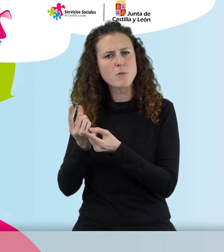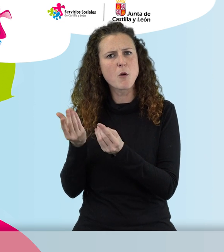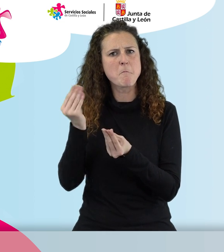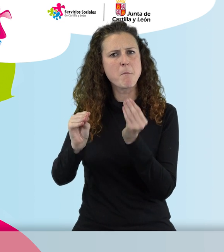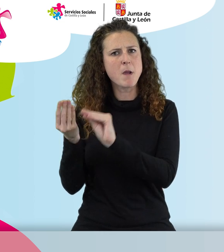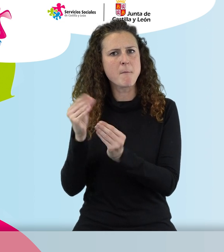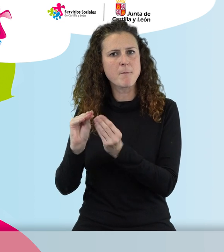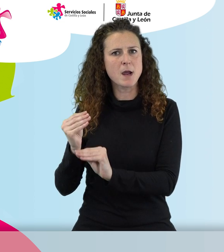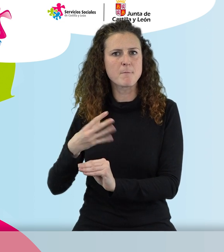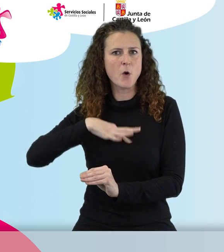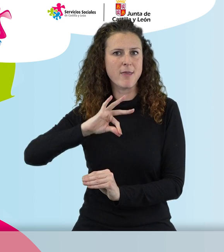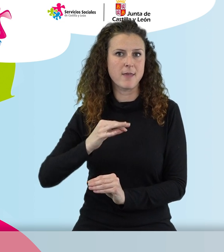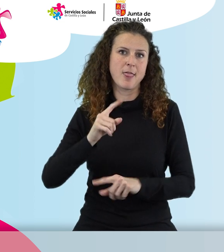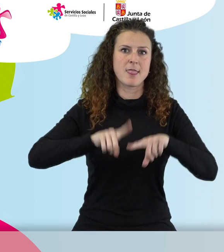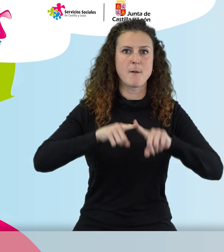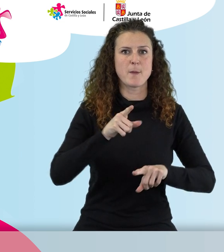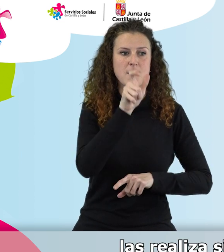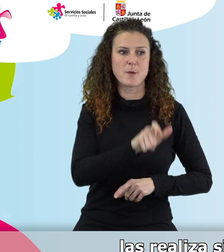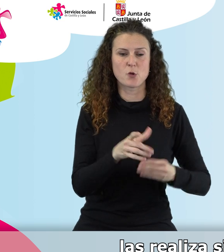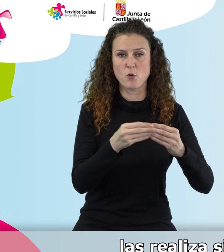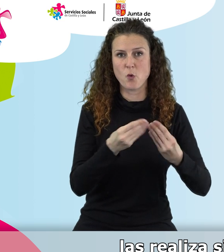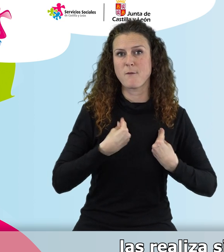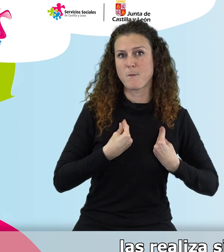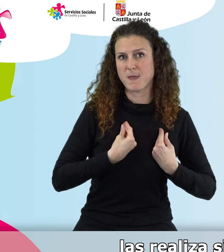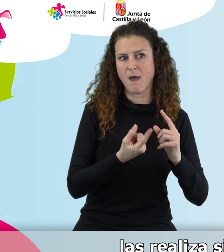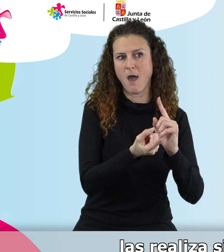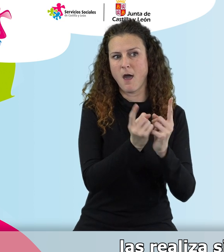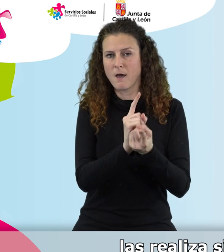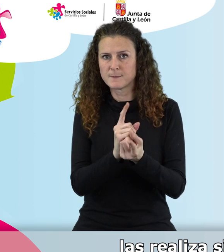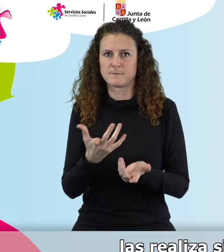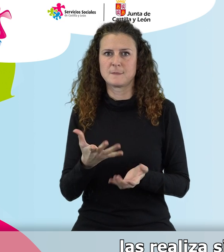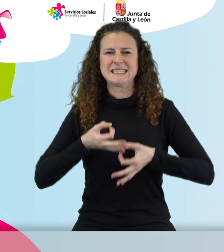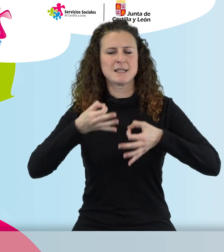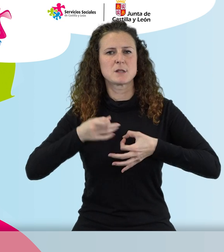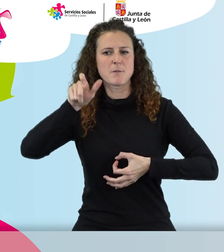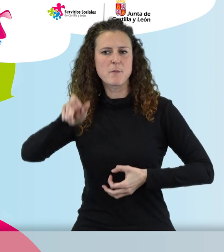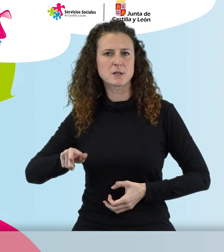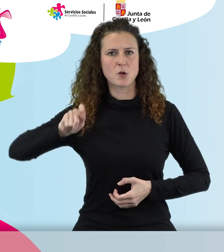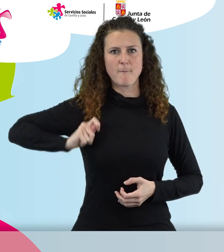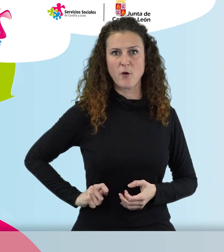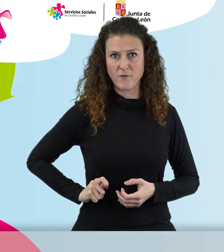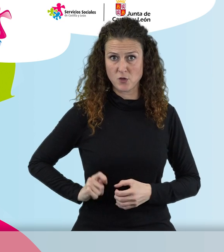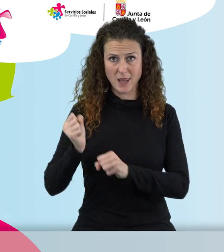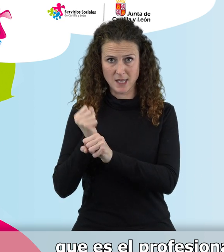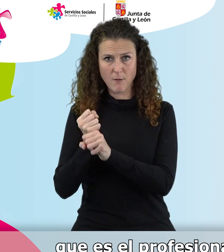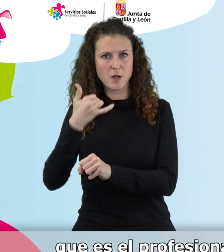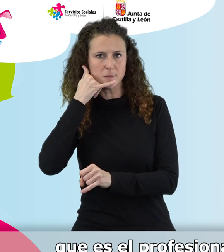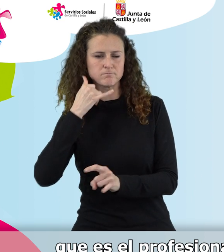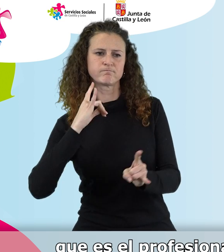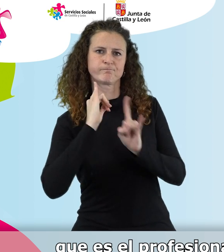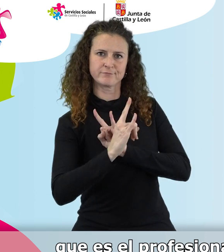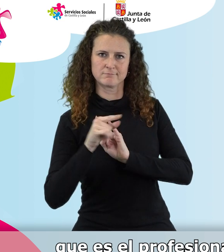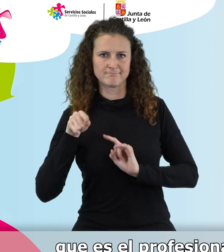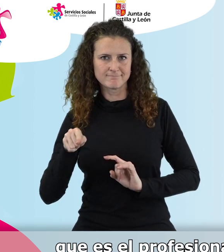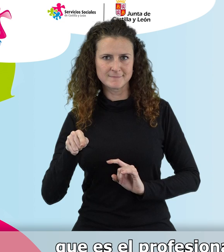persona. Las llamadas, y esto es importante, las realiza siempre el mismo teleoperador o teleoperador de referencia, que es el